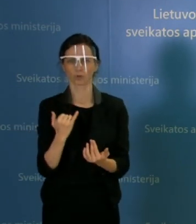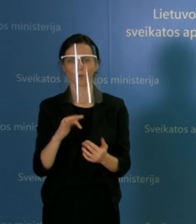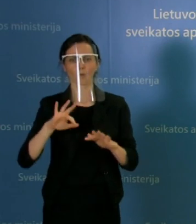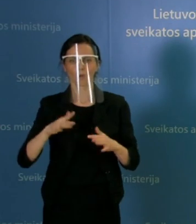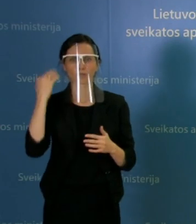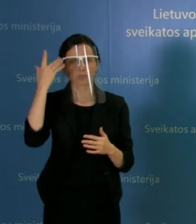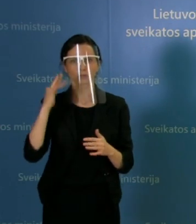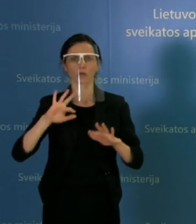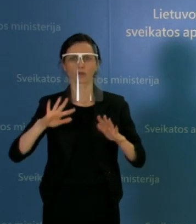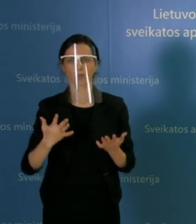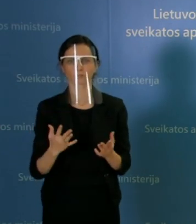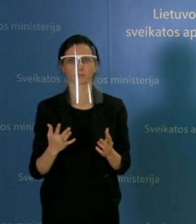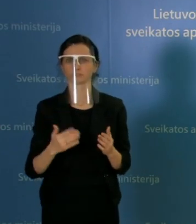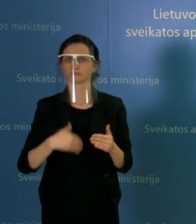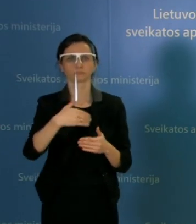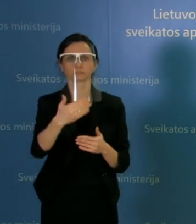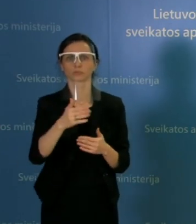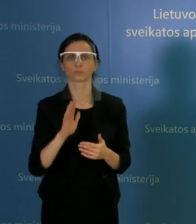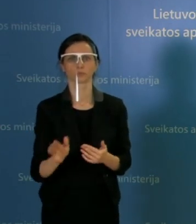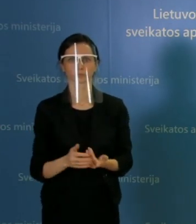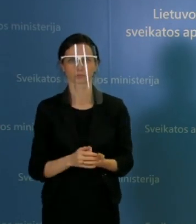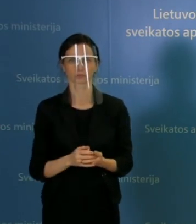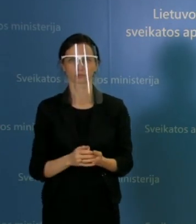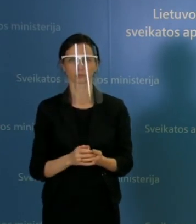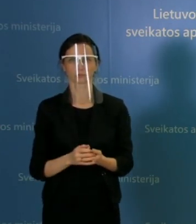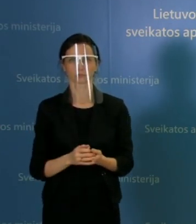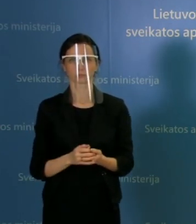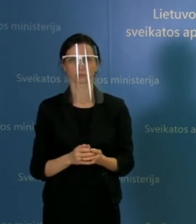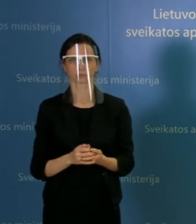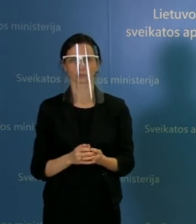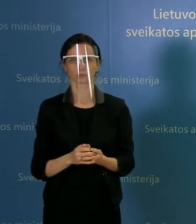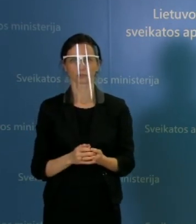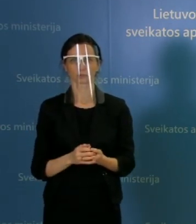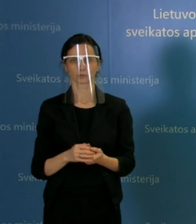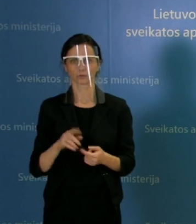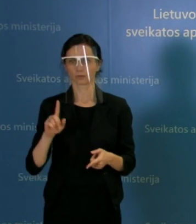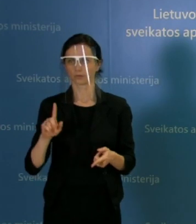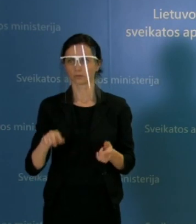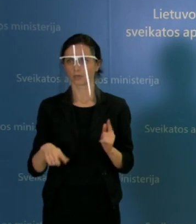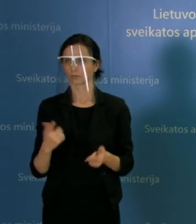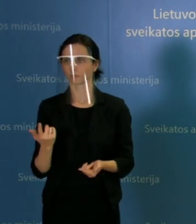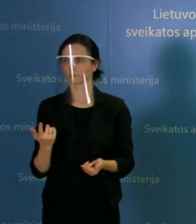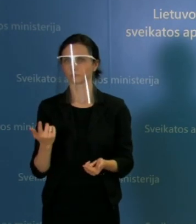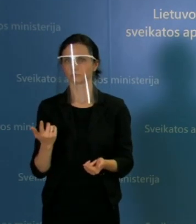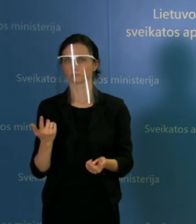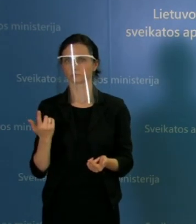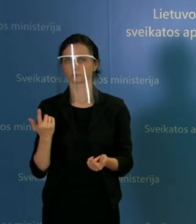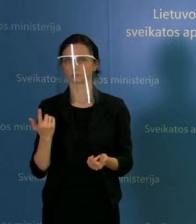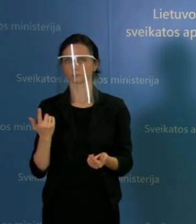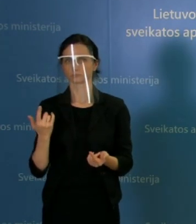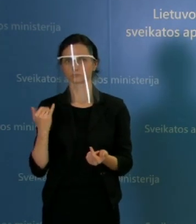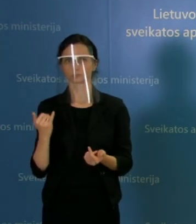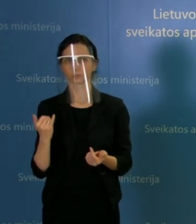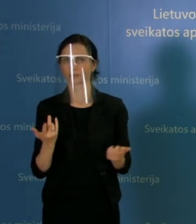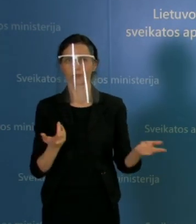nacionalinio nustų, na, kaip atrodo, kas tekanys, nes jeigu, na, vis daug pakas pirkintų blogas tarius. Ačiū. Tai ačiū už klausimą,